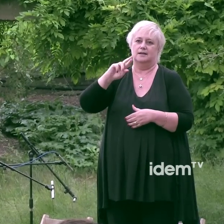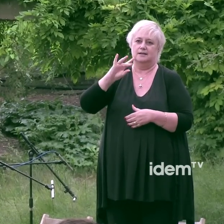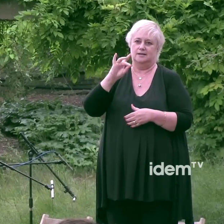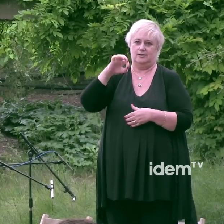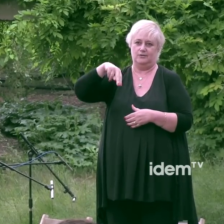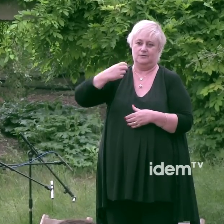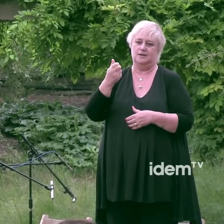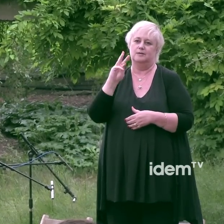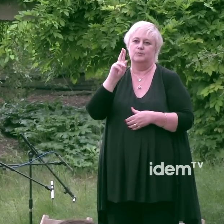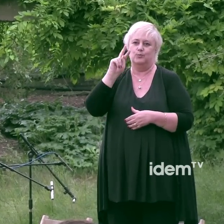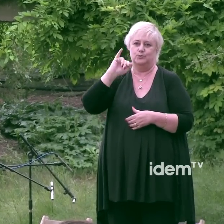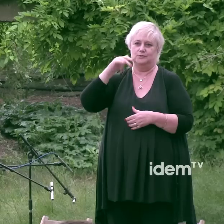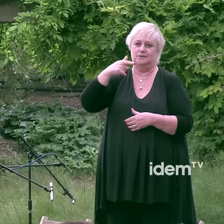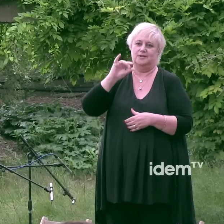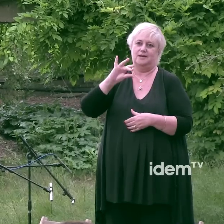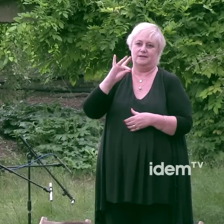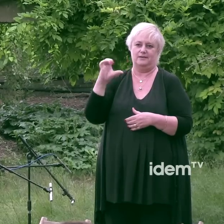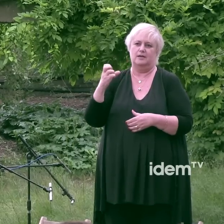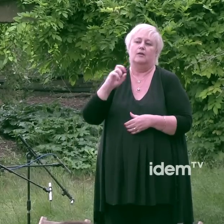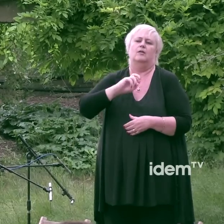Fabià Puigcervé entre molts d'altres